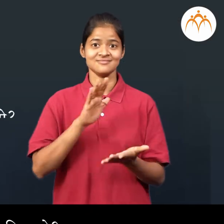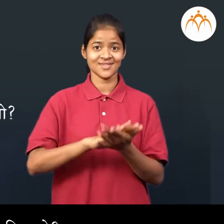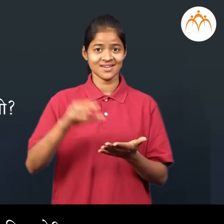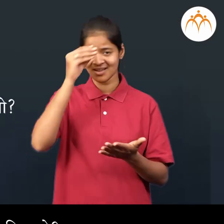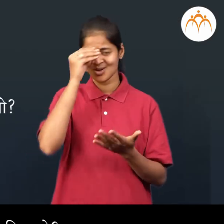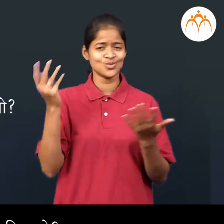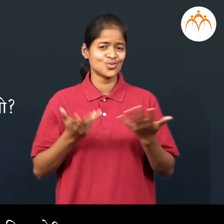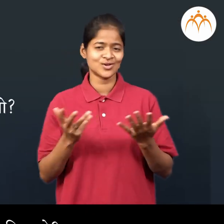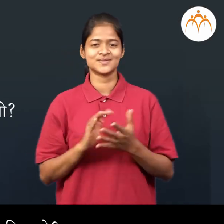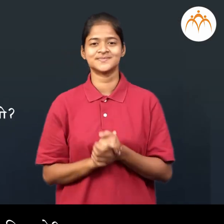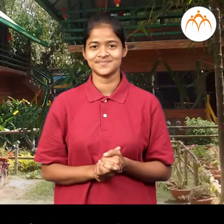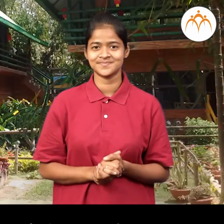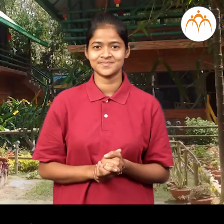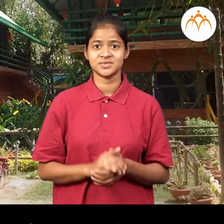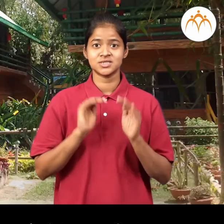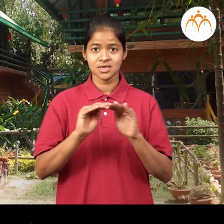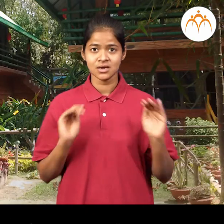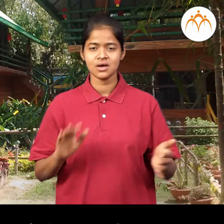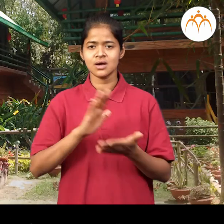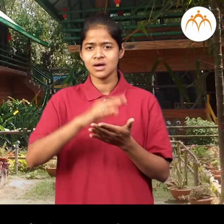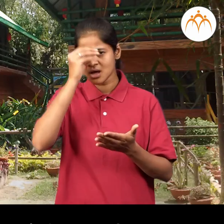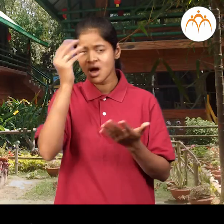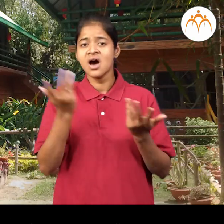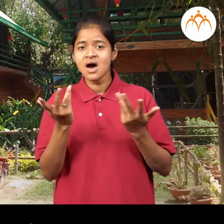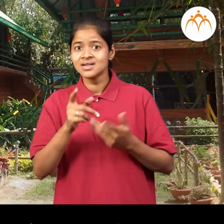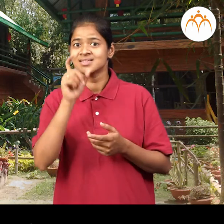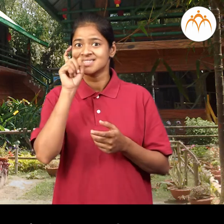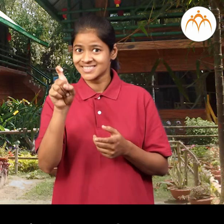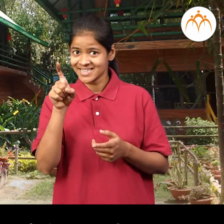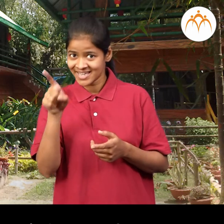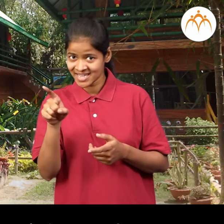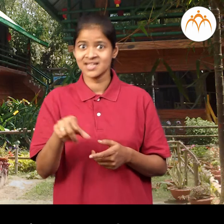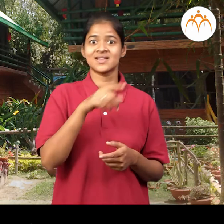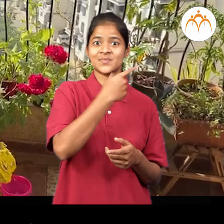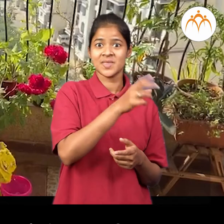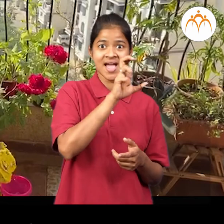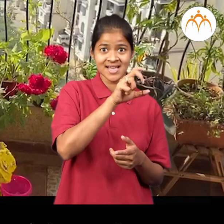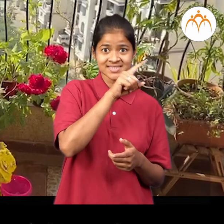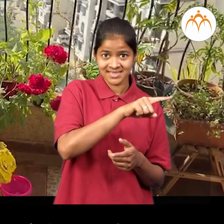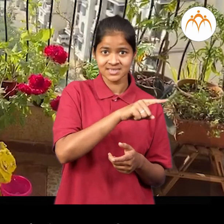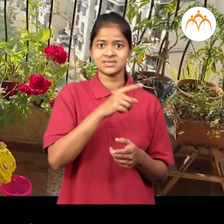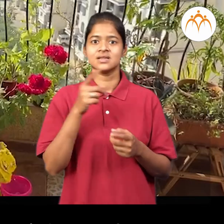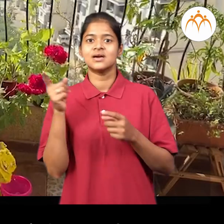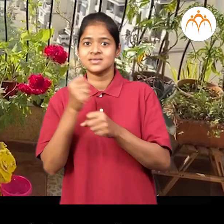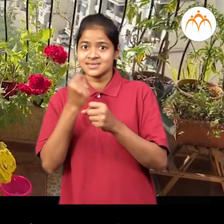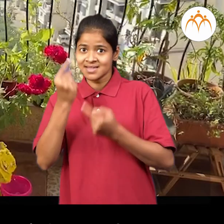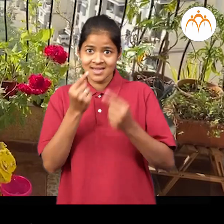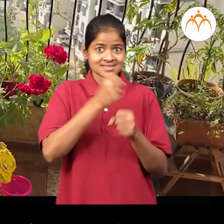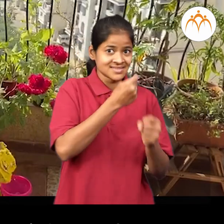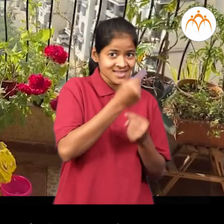अपन काई शिकलो मुलान्नो अपन इशान आणी आरिया यांची बाग पाहिली